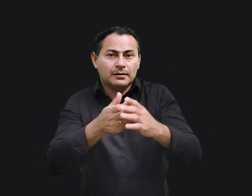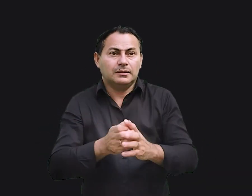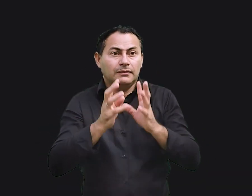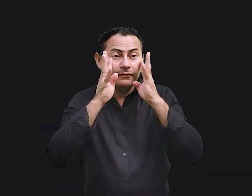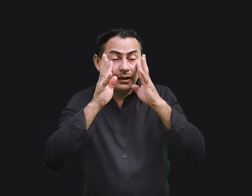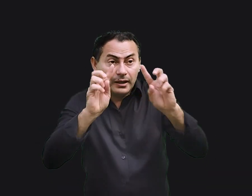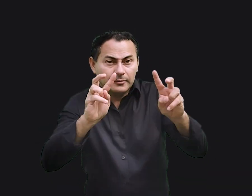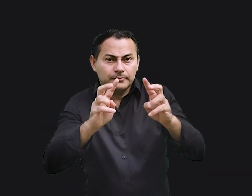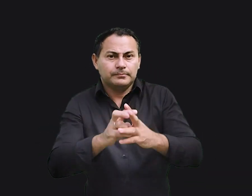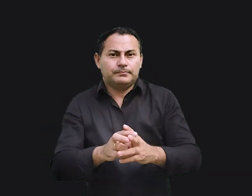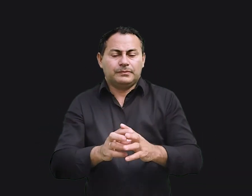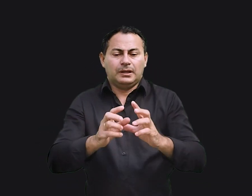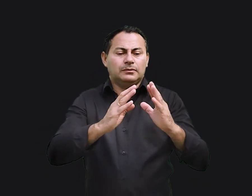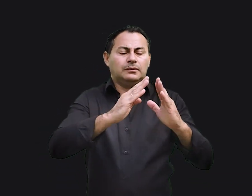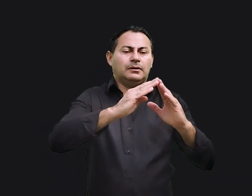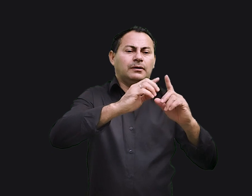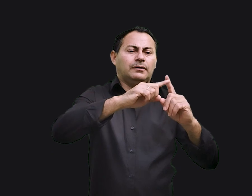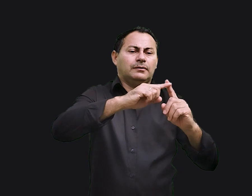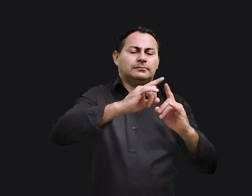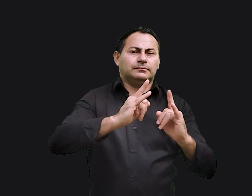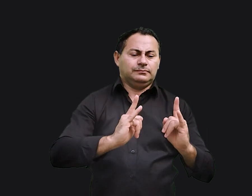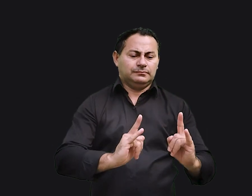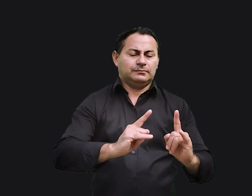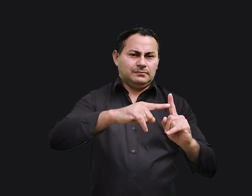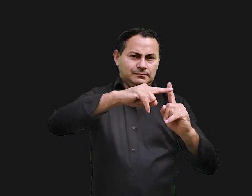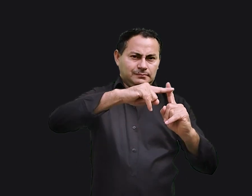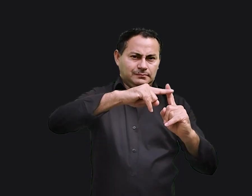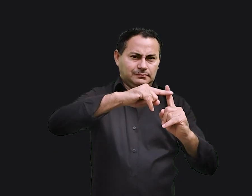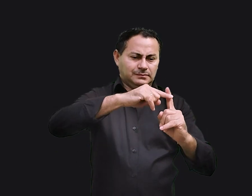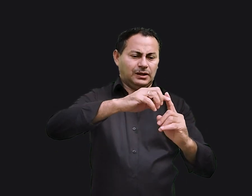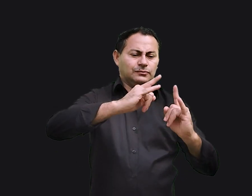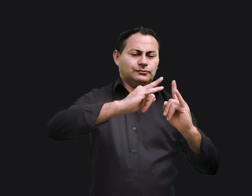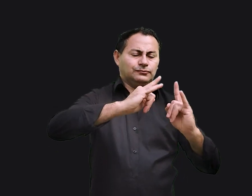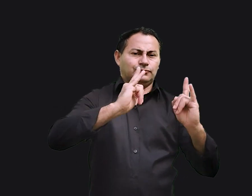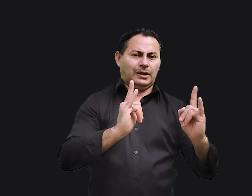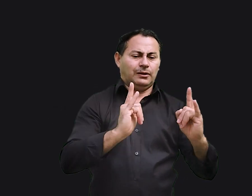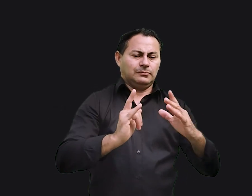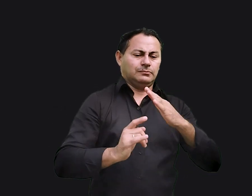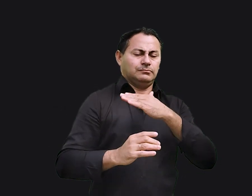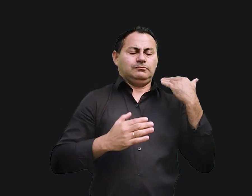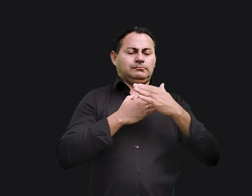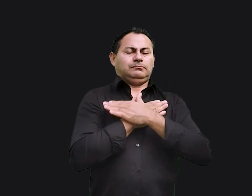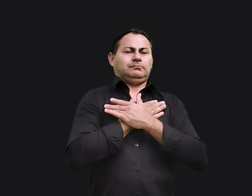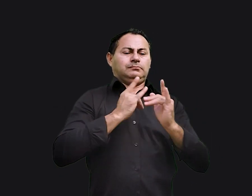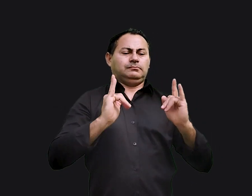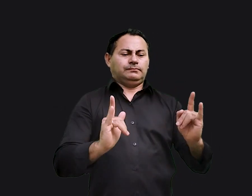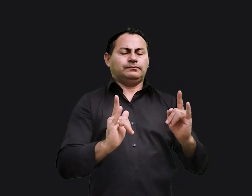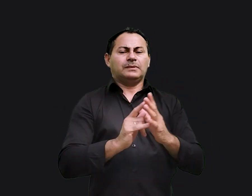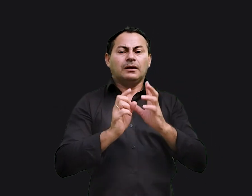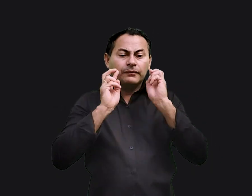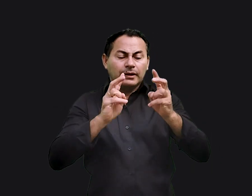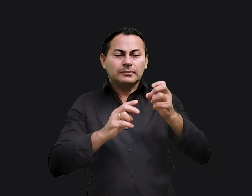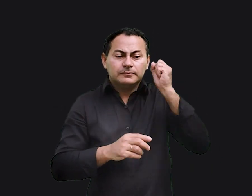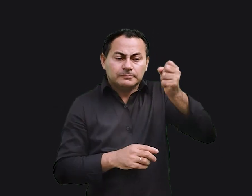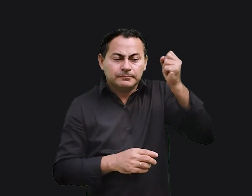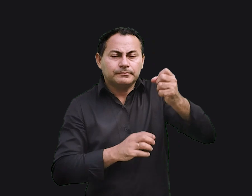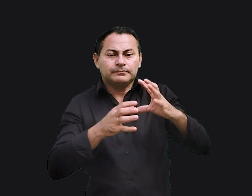é num velório. No velório, todos ouvem o pastor e o sistema de valores da congregação está em